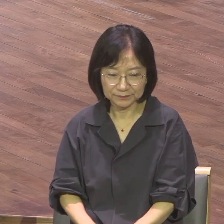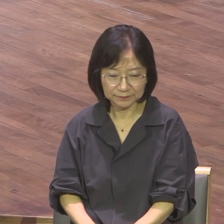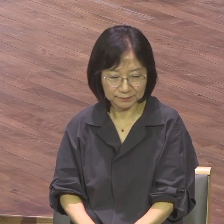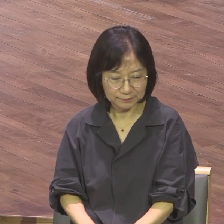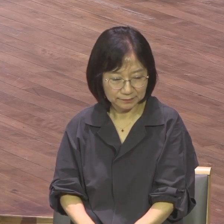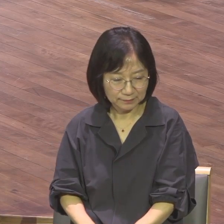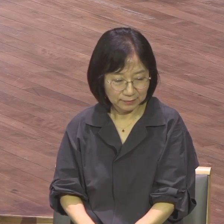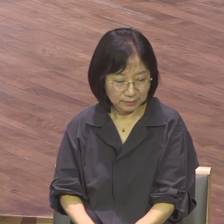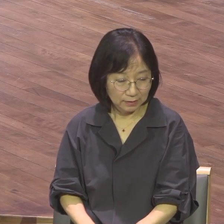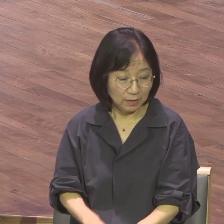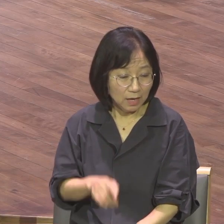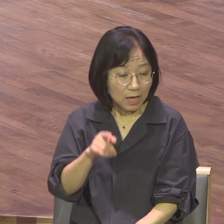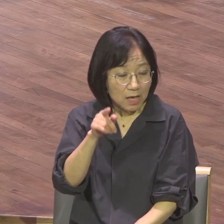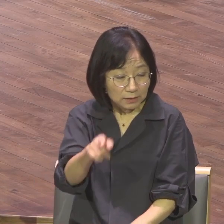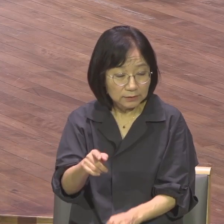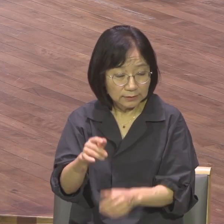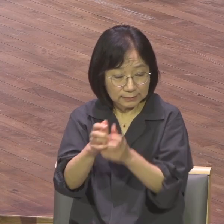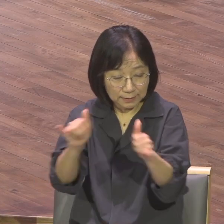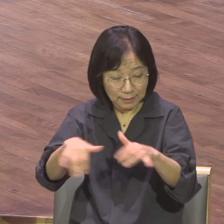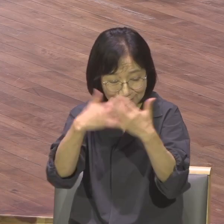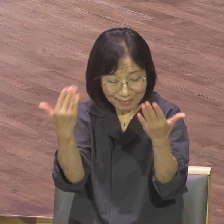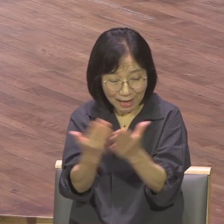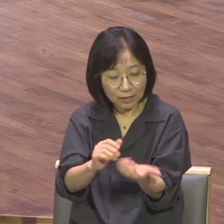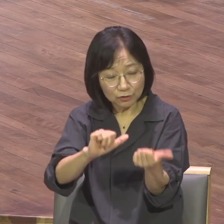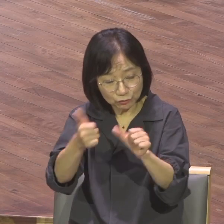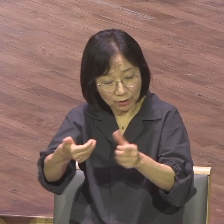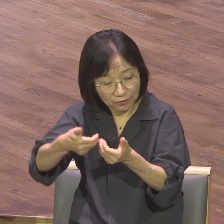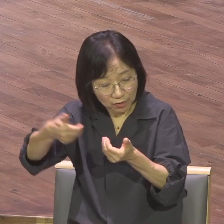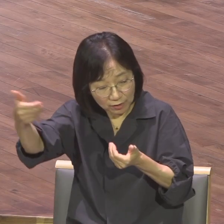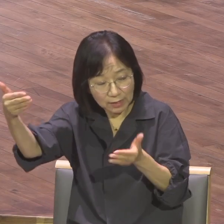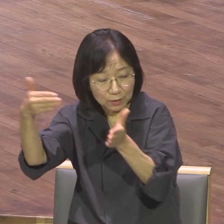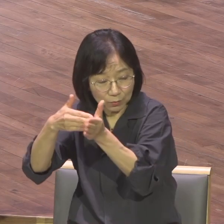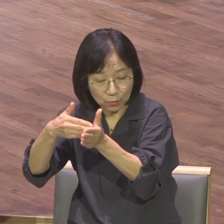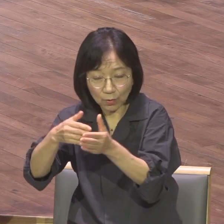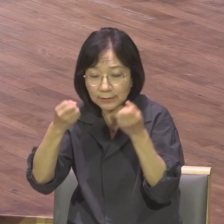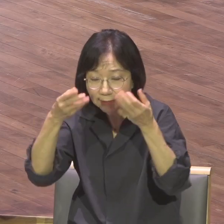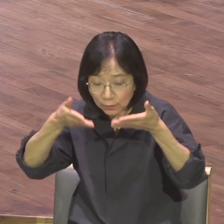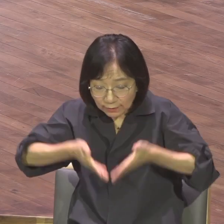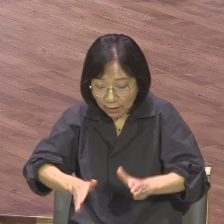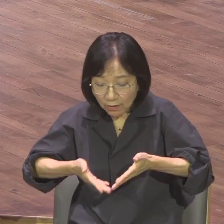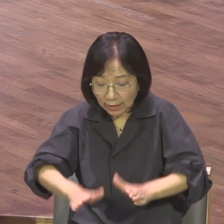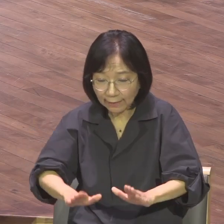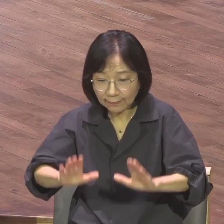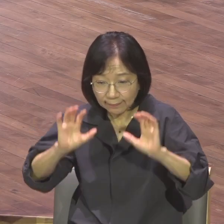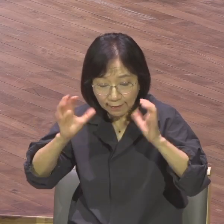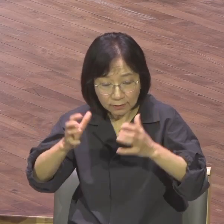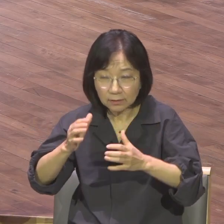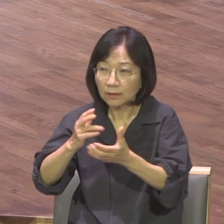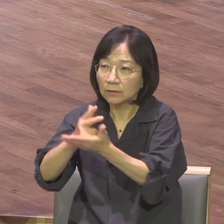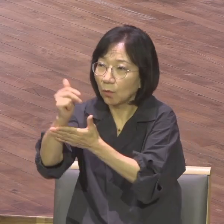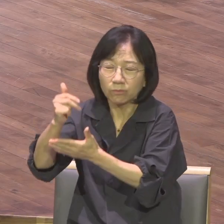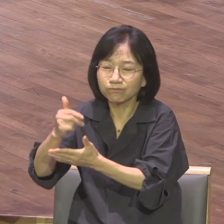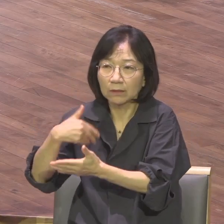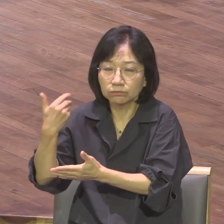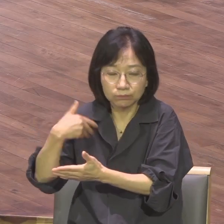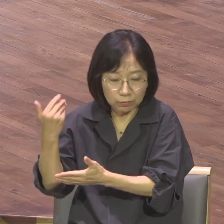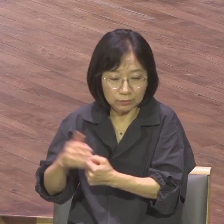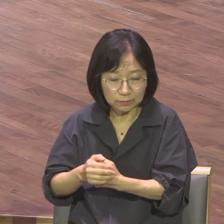조상에게로 돌아갔고 그 후에 일어난 다른 세대는 요호와를 알지 못하며 요호와께서 이스라엘을 위하여